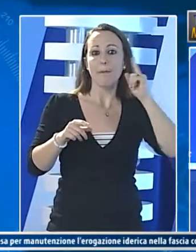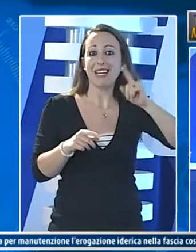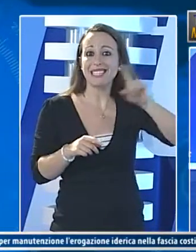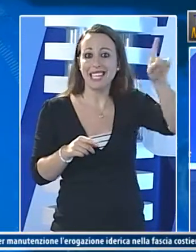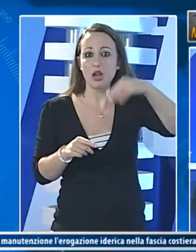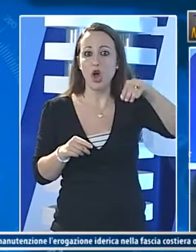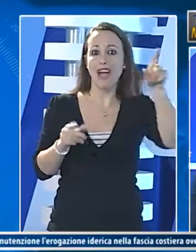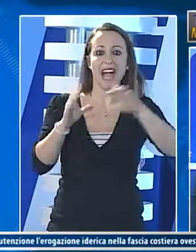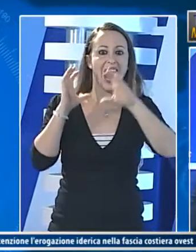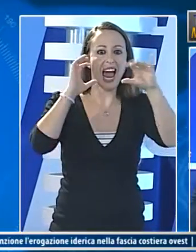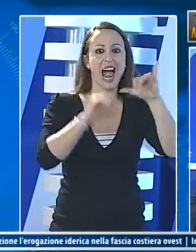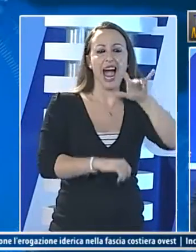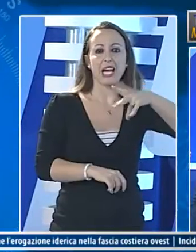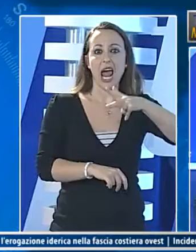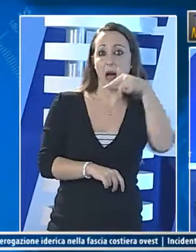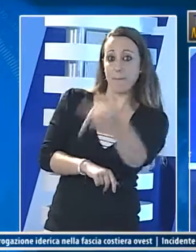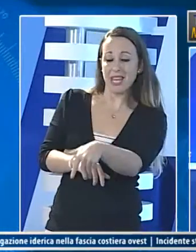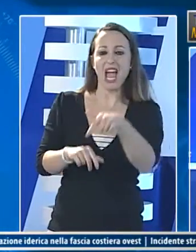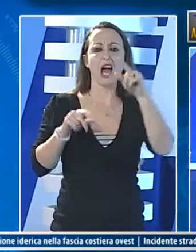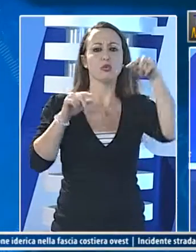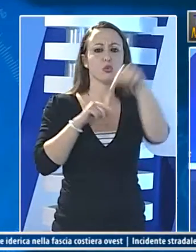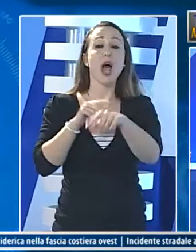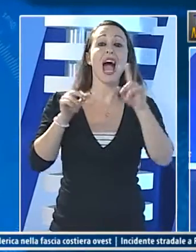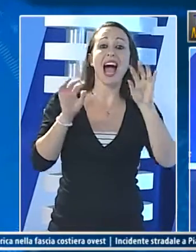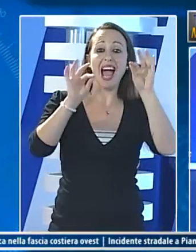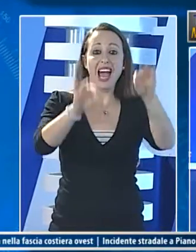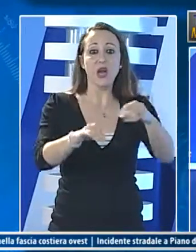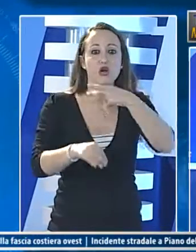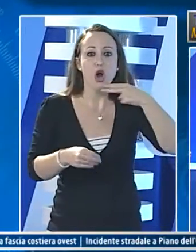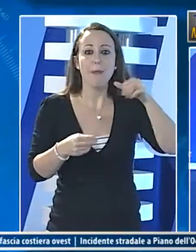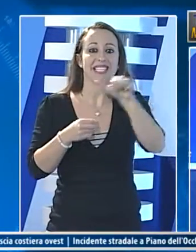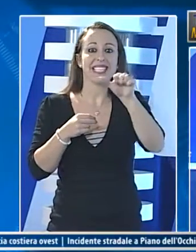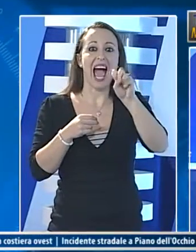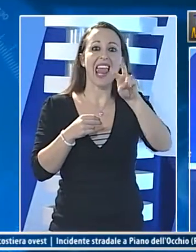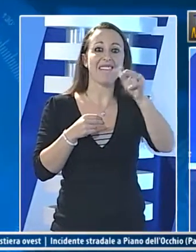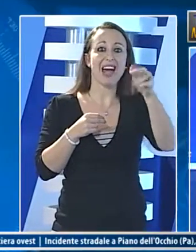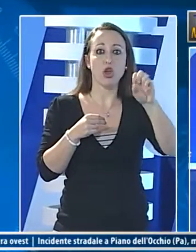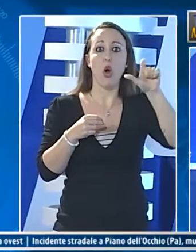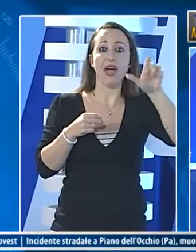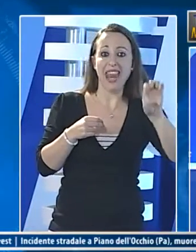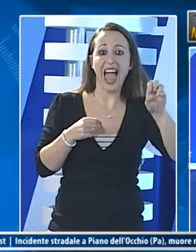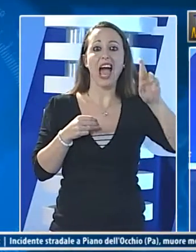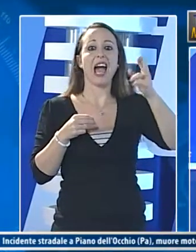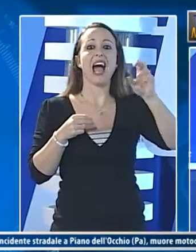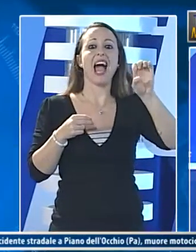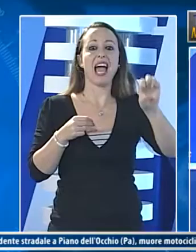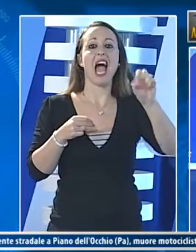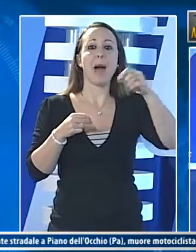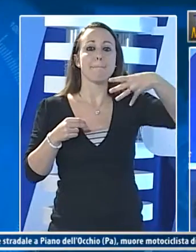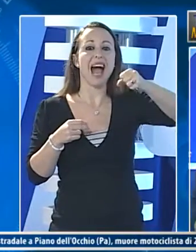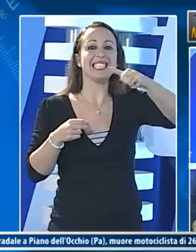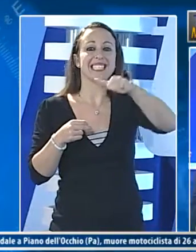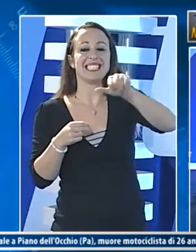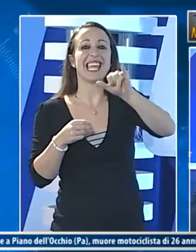irreperibili oltre due chili di cocaina nascosti in pacchi con il logo di un innocuo